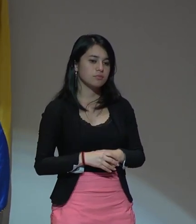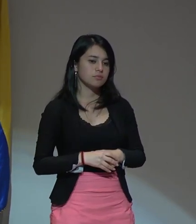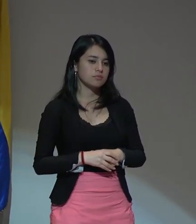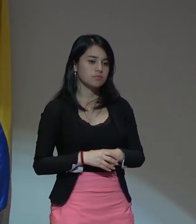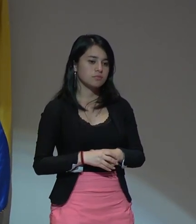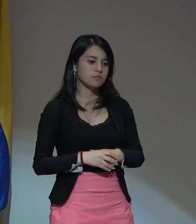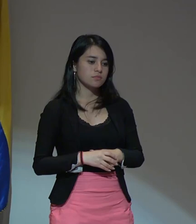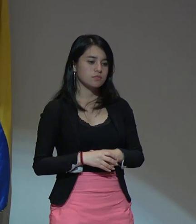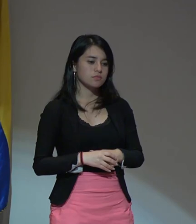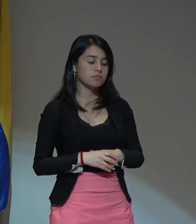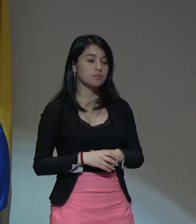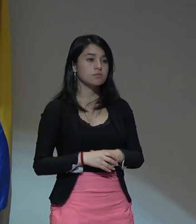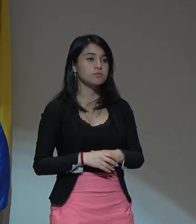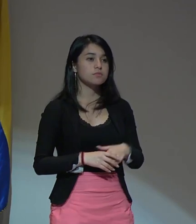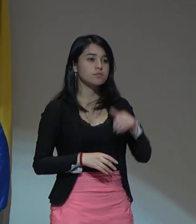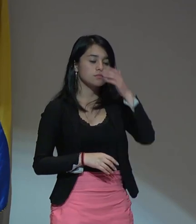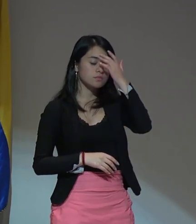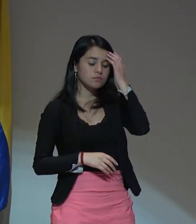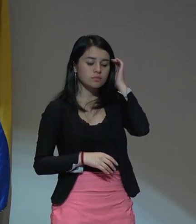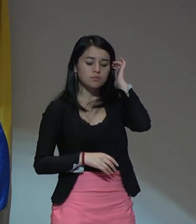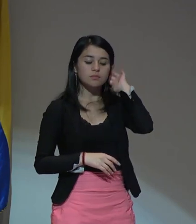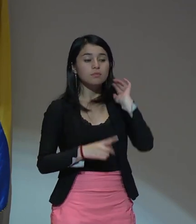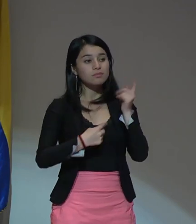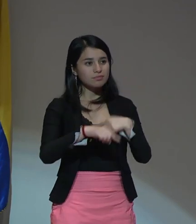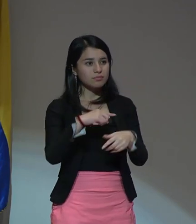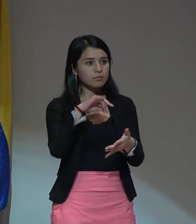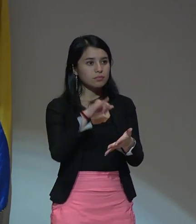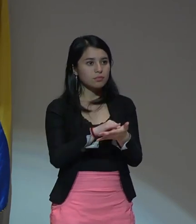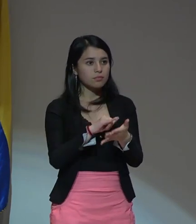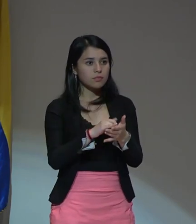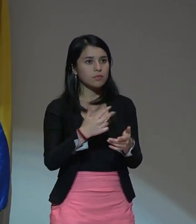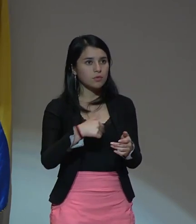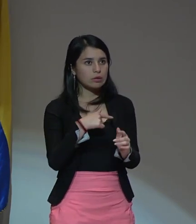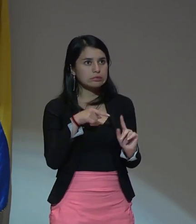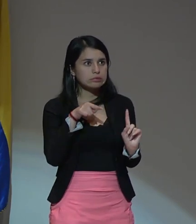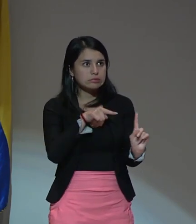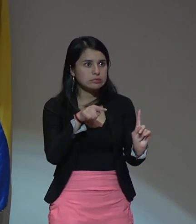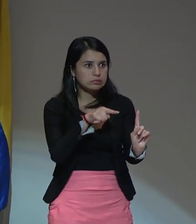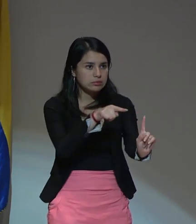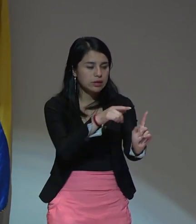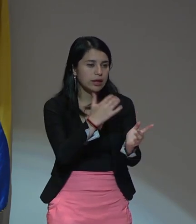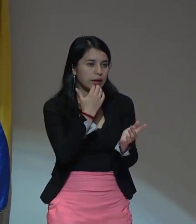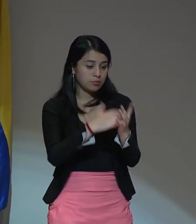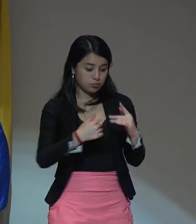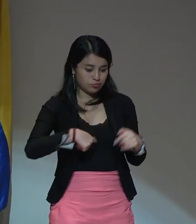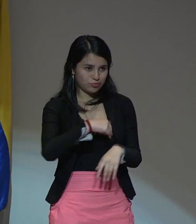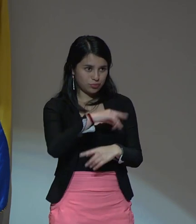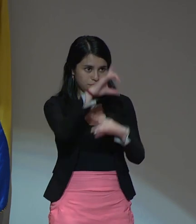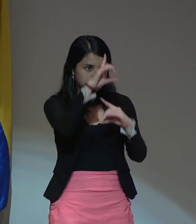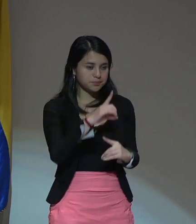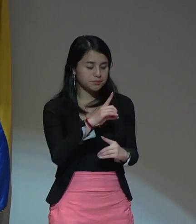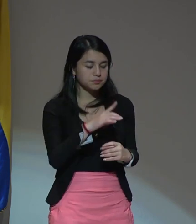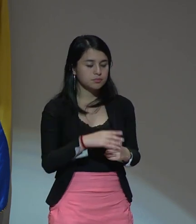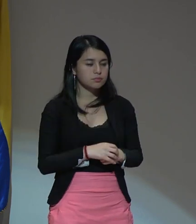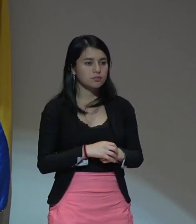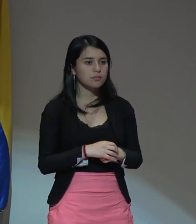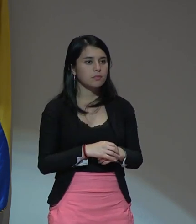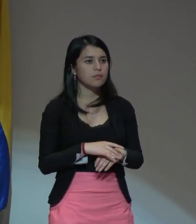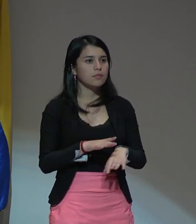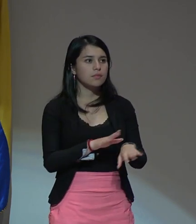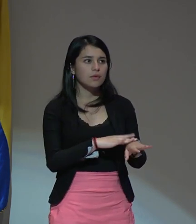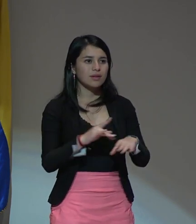y por eso tan lejos en Berlín cuando recibimos a los